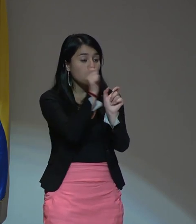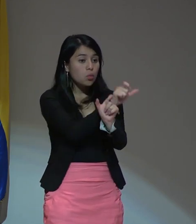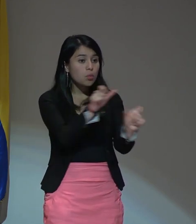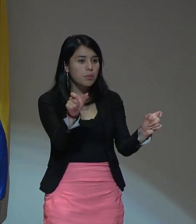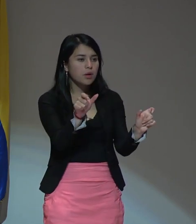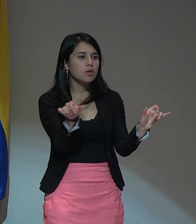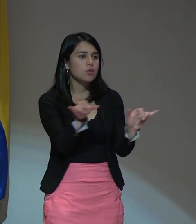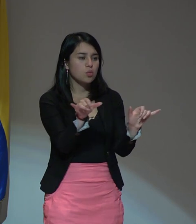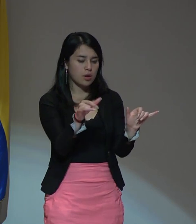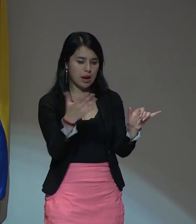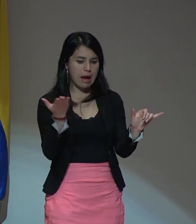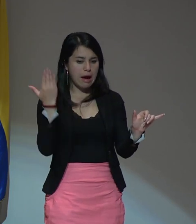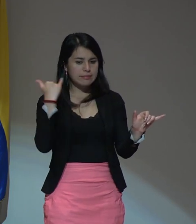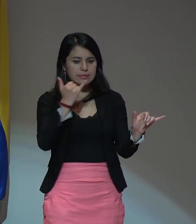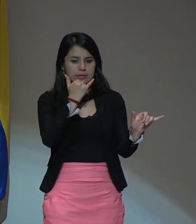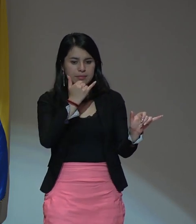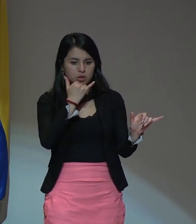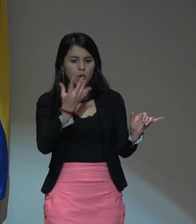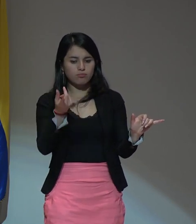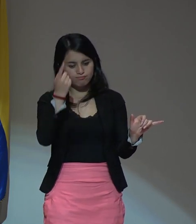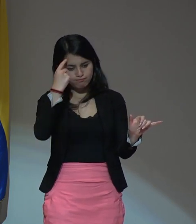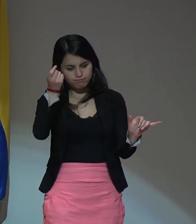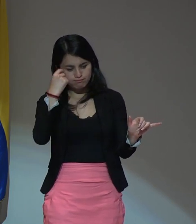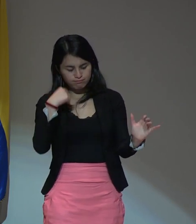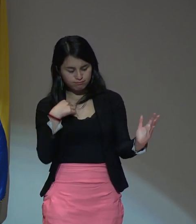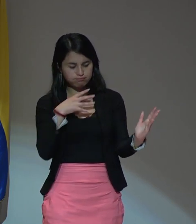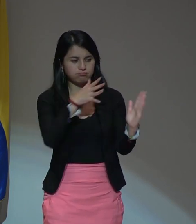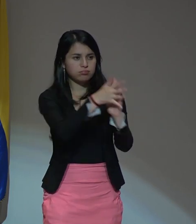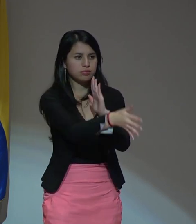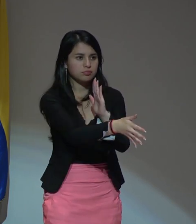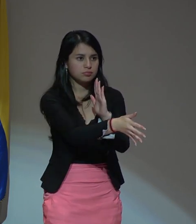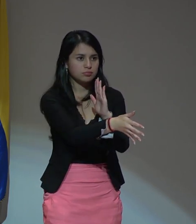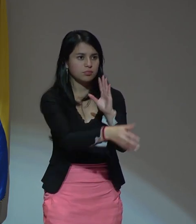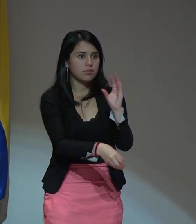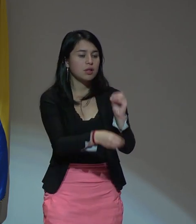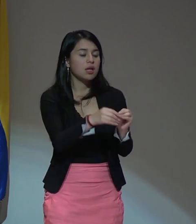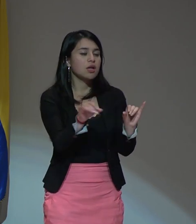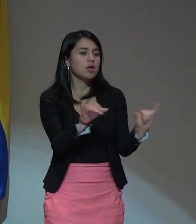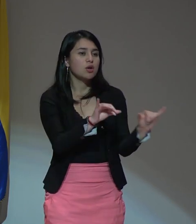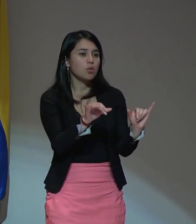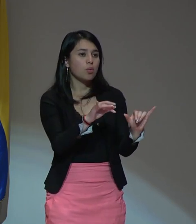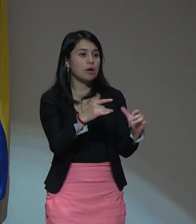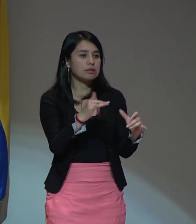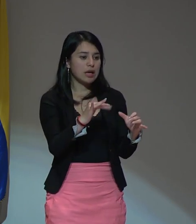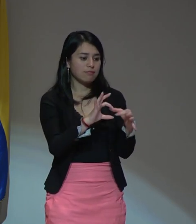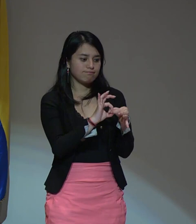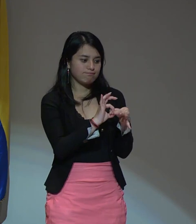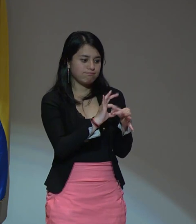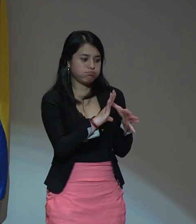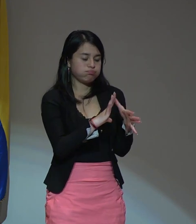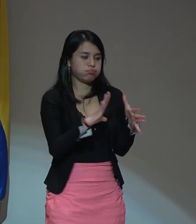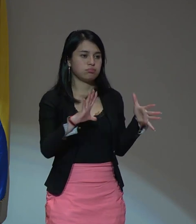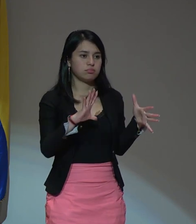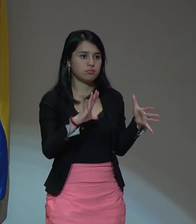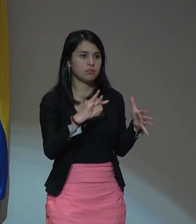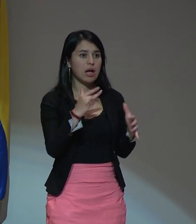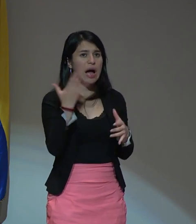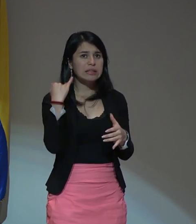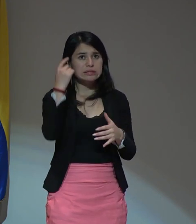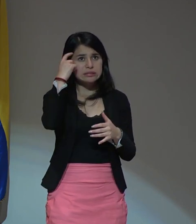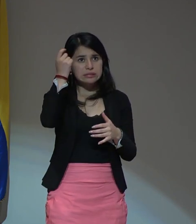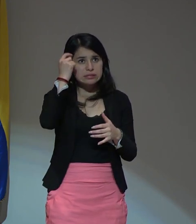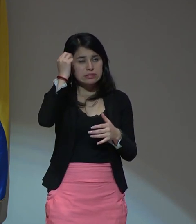integrar lo que le ha pasado es una forma de allanar el desmembramiento o desarraigo